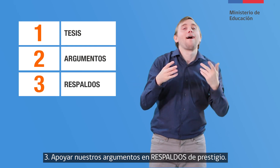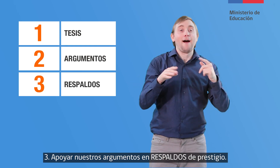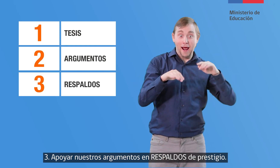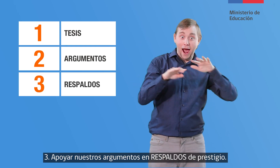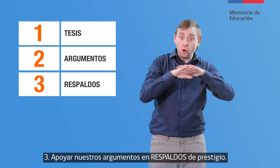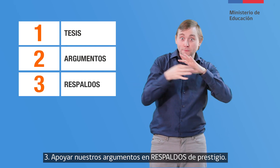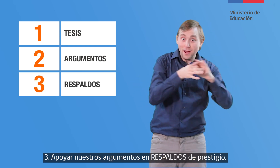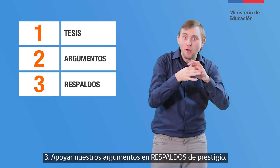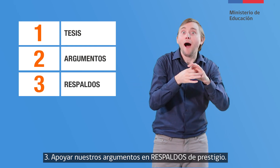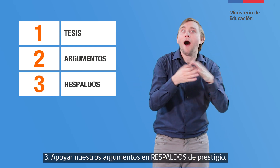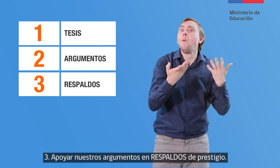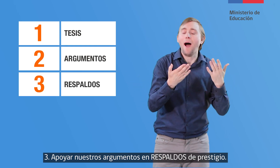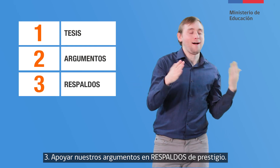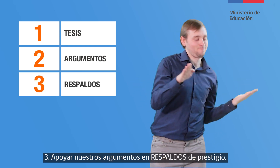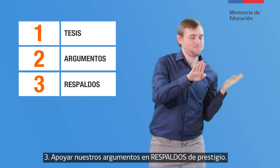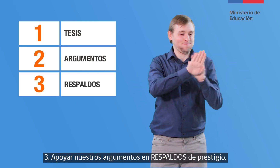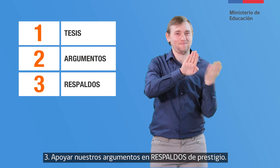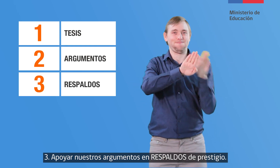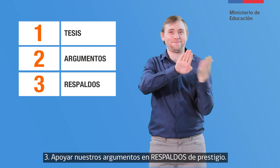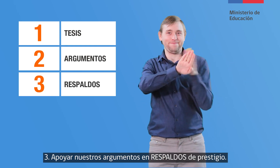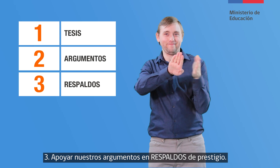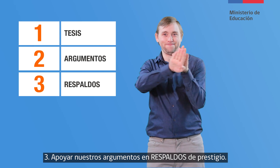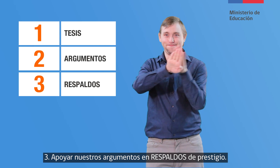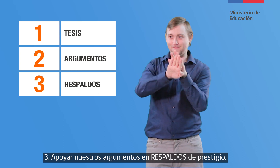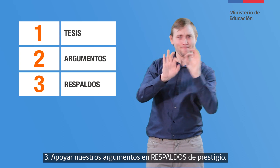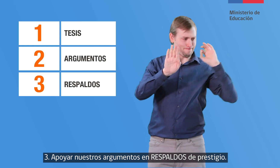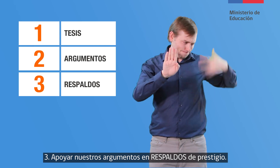Apoyar nuestros argumentos en respaldos de prestigio.